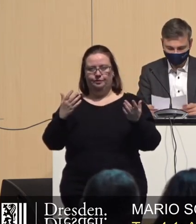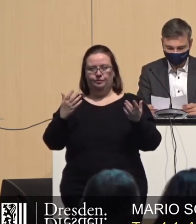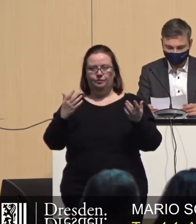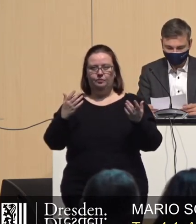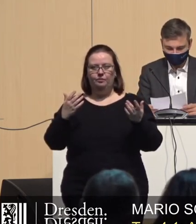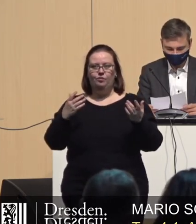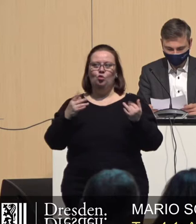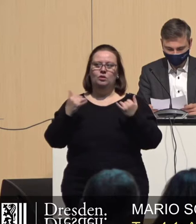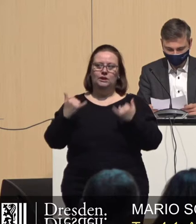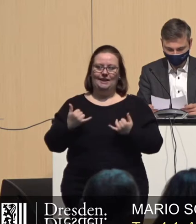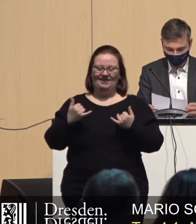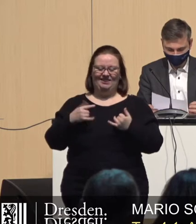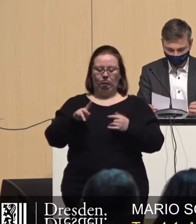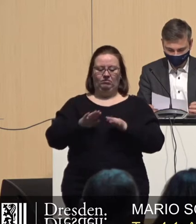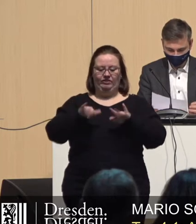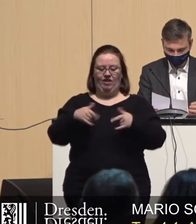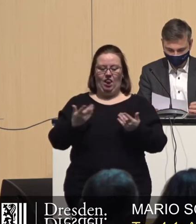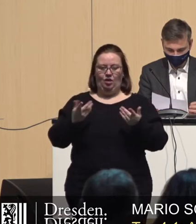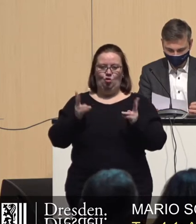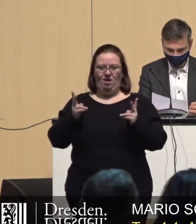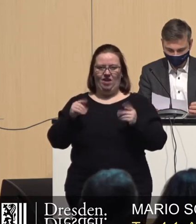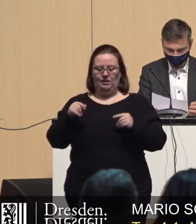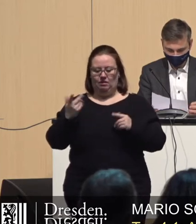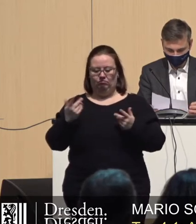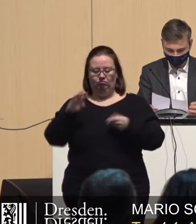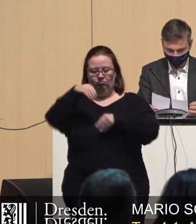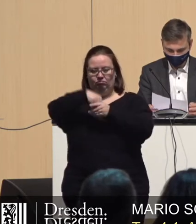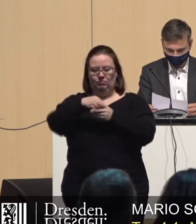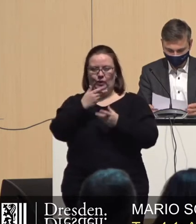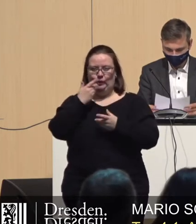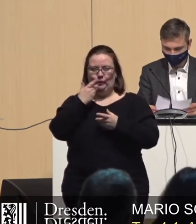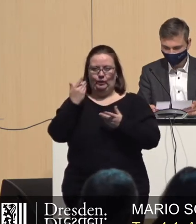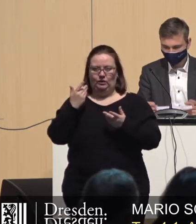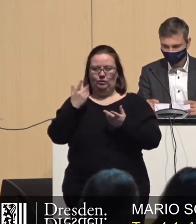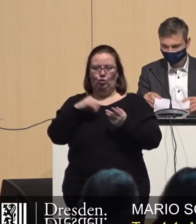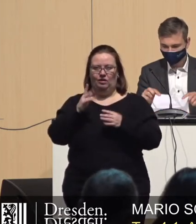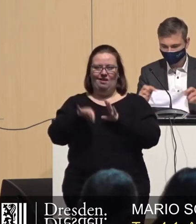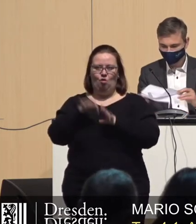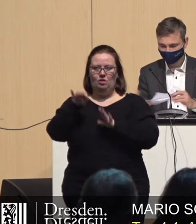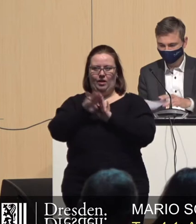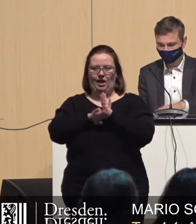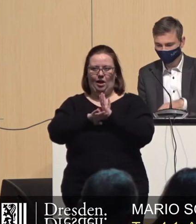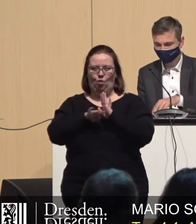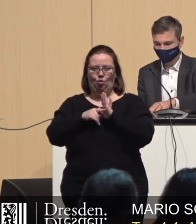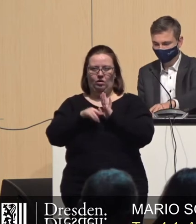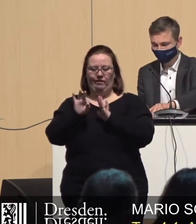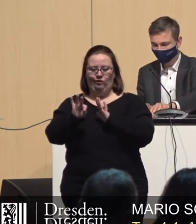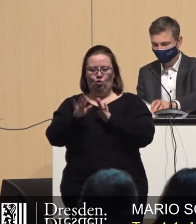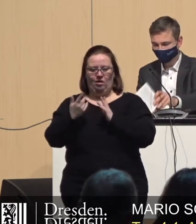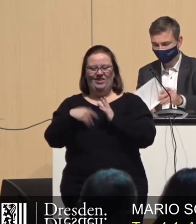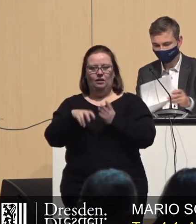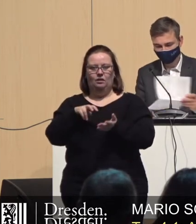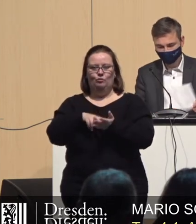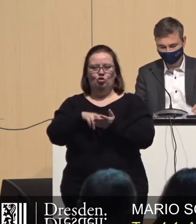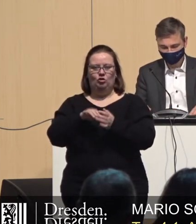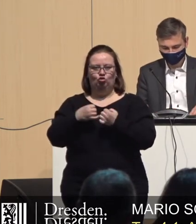Und jetzt steht dieser Fall aber theoretisch ja nicht mehr in diesen Ausnahmeregelungen, für die jetzt dieser Bestandsschutz